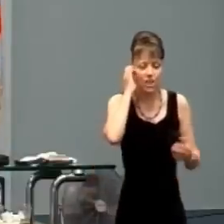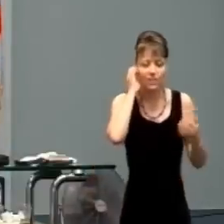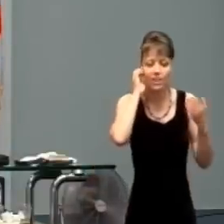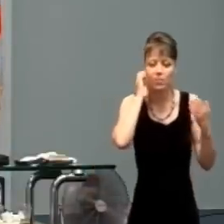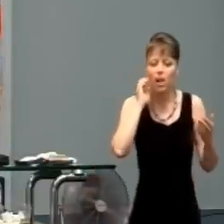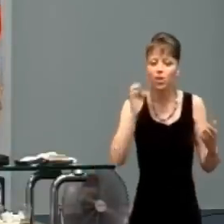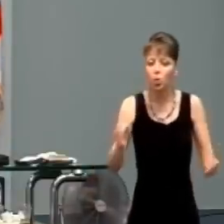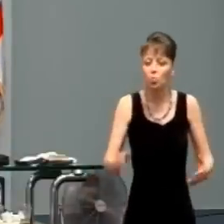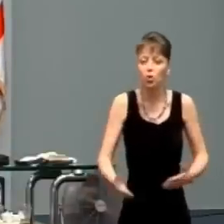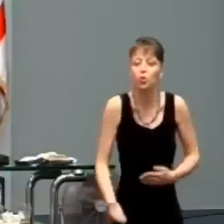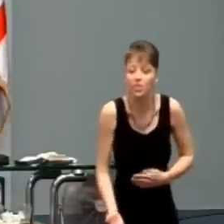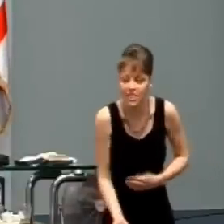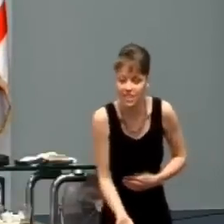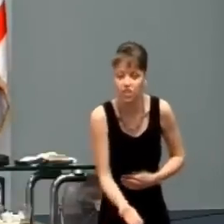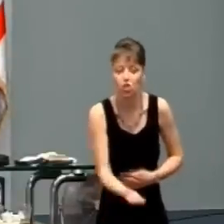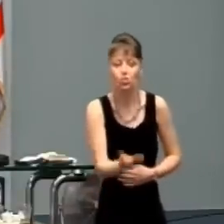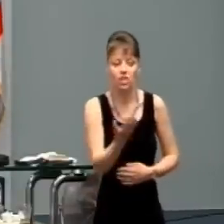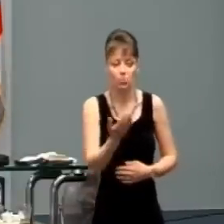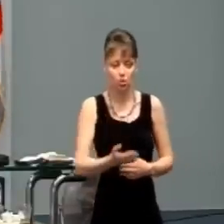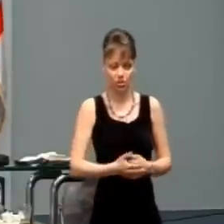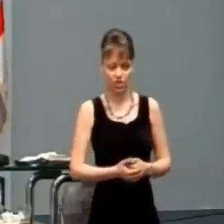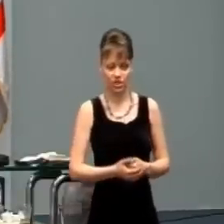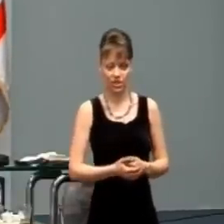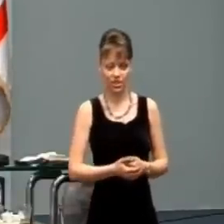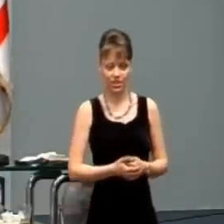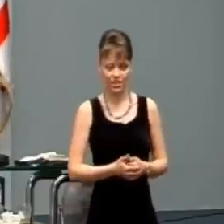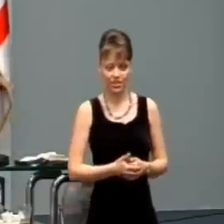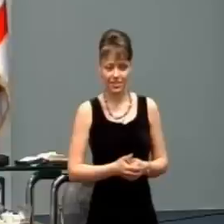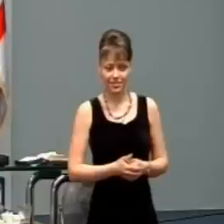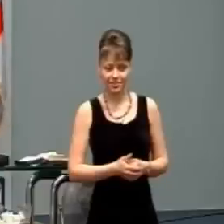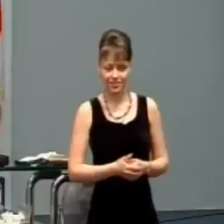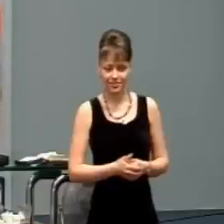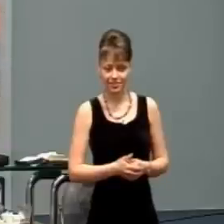Hovoríme o tom, ktorý vzkriesil Krista z mŕtvych.